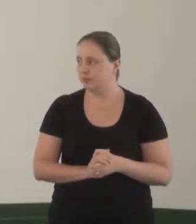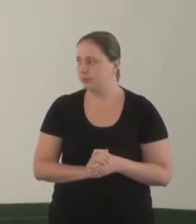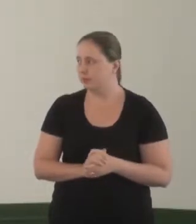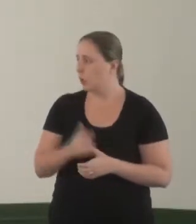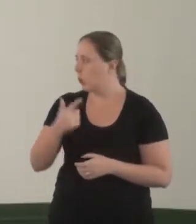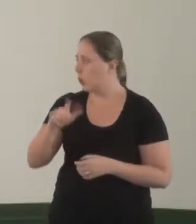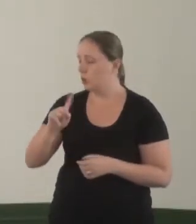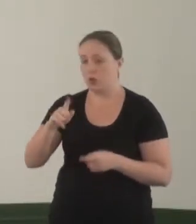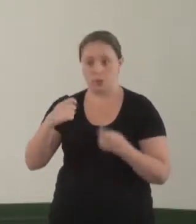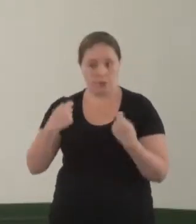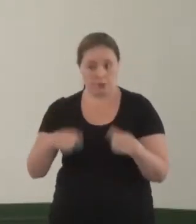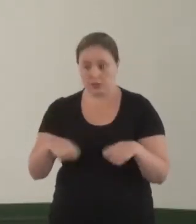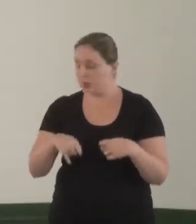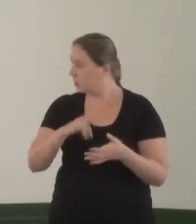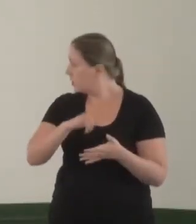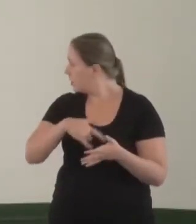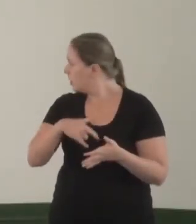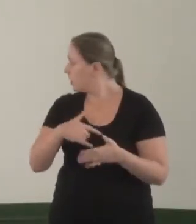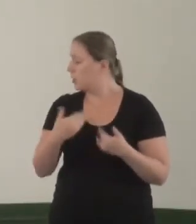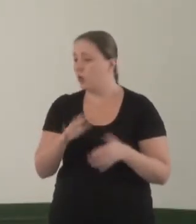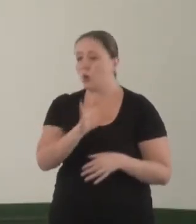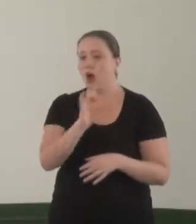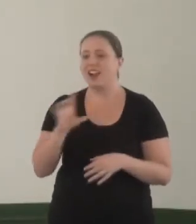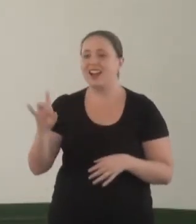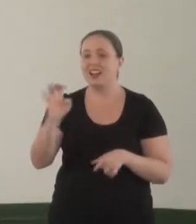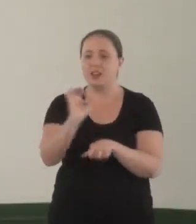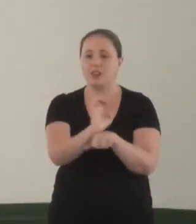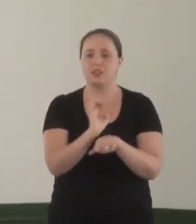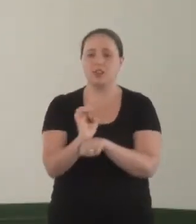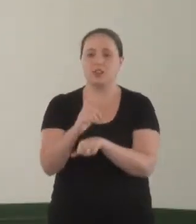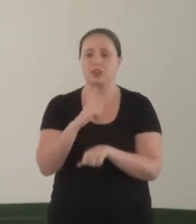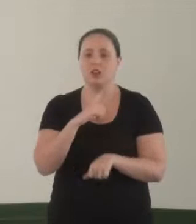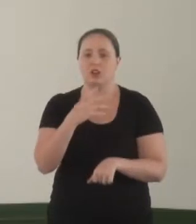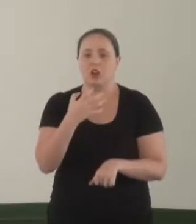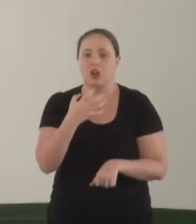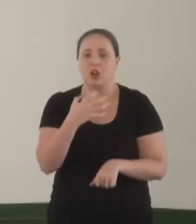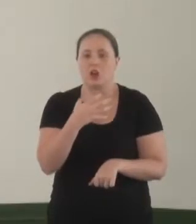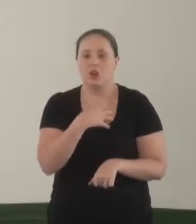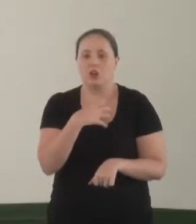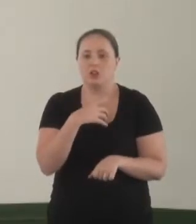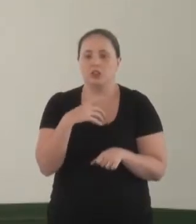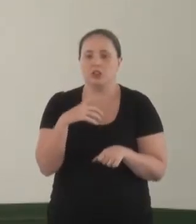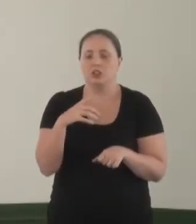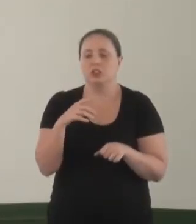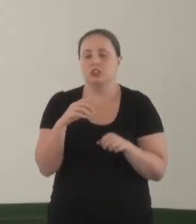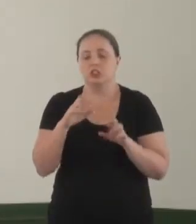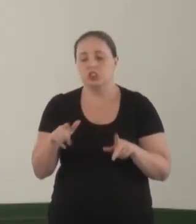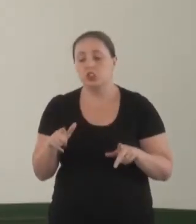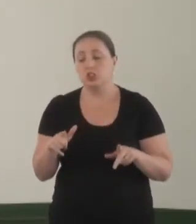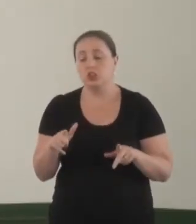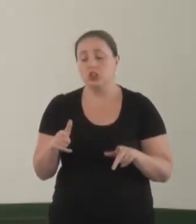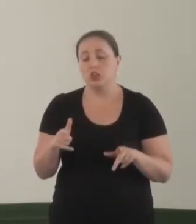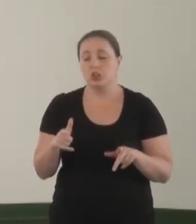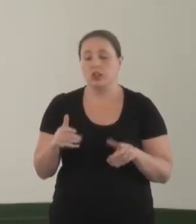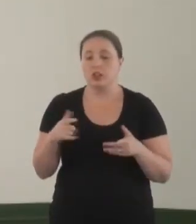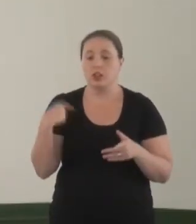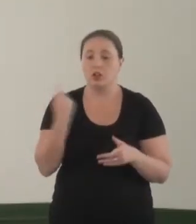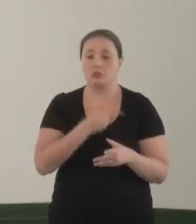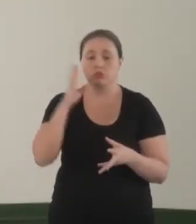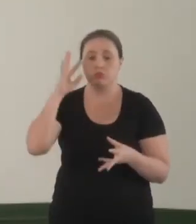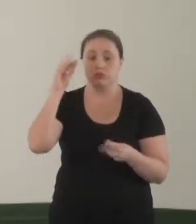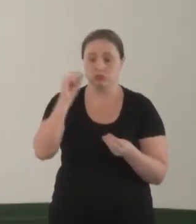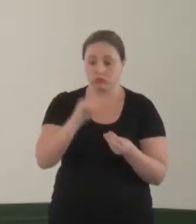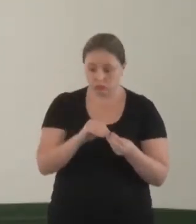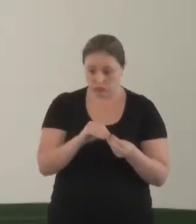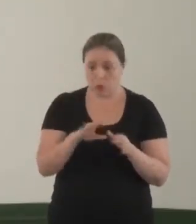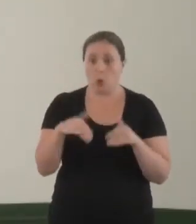Não precisam dessa documentação. tipo assim, cada estado tem uma forma de atuação, né? E chegou um consenso, assim, de